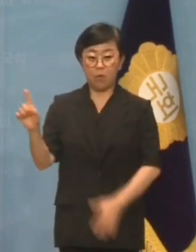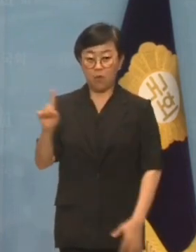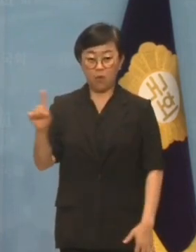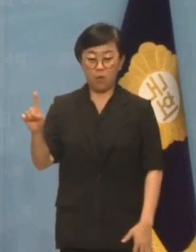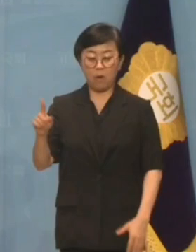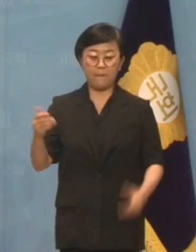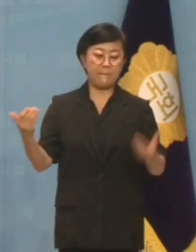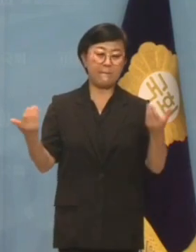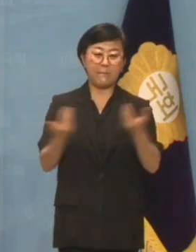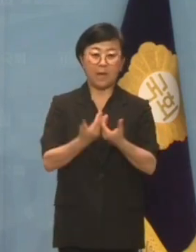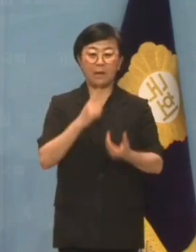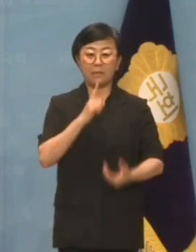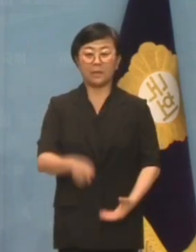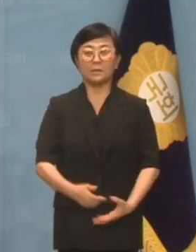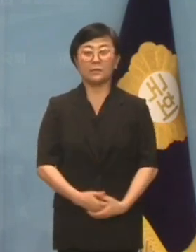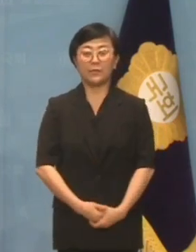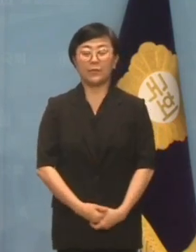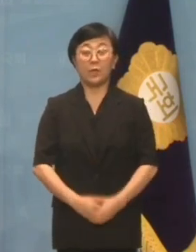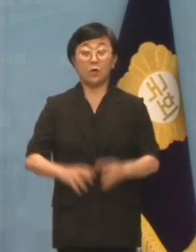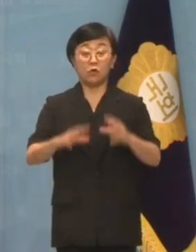적반하장입니다.